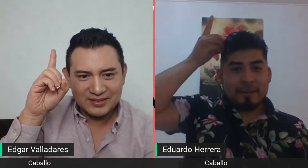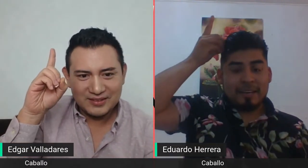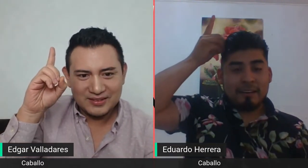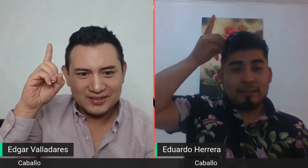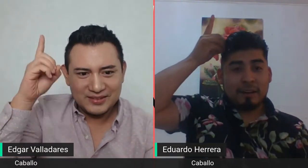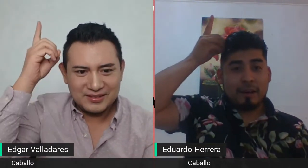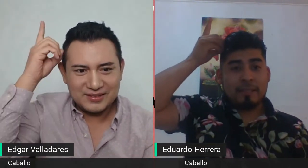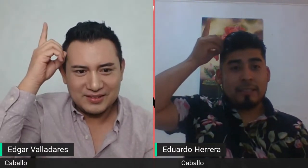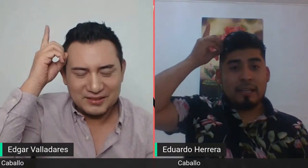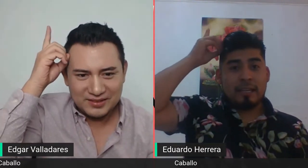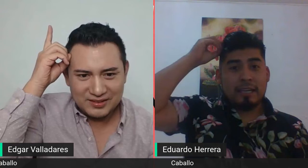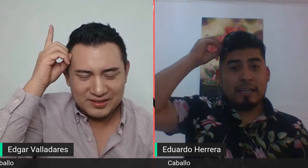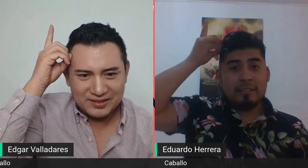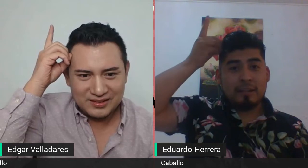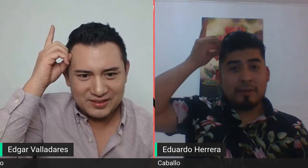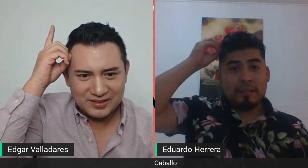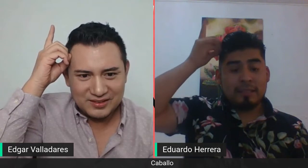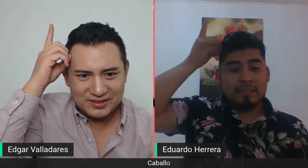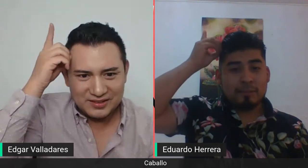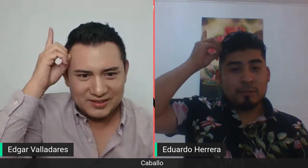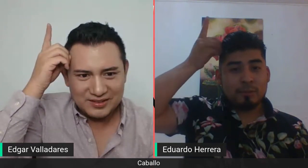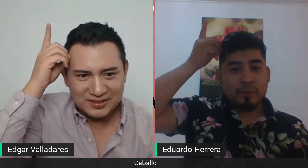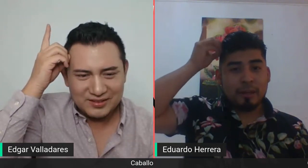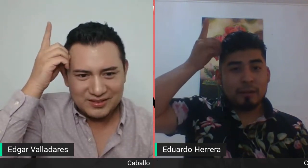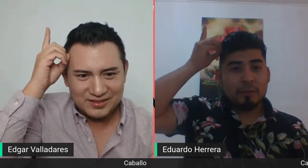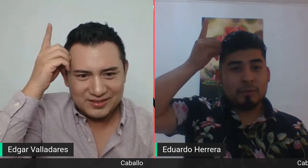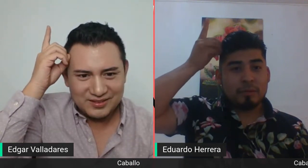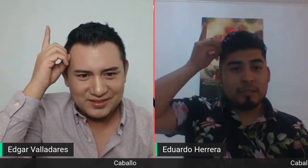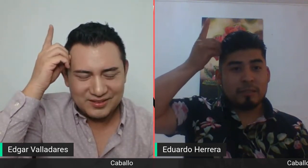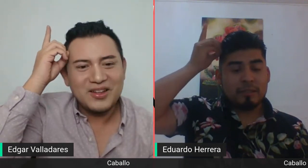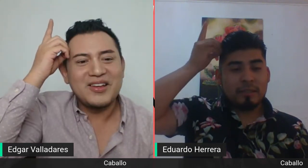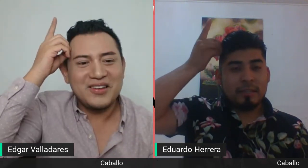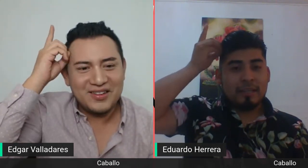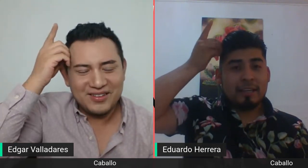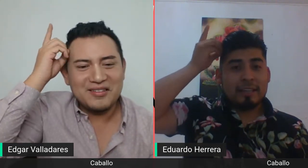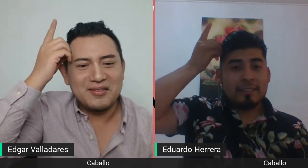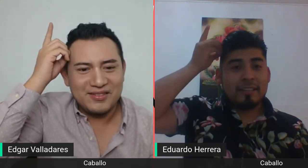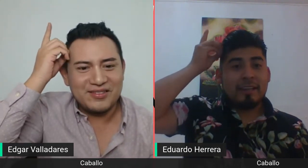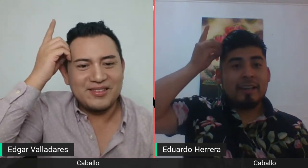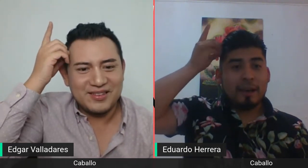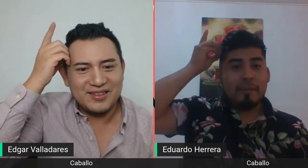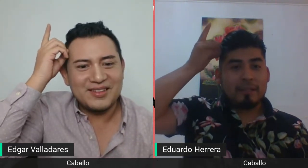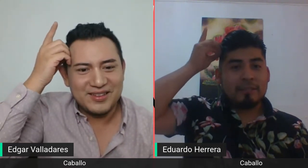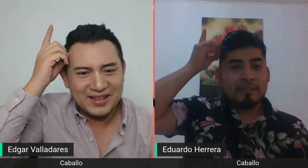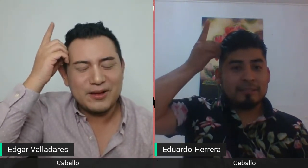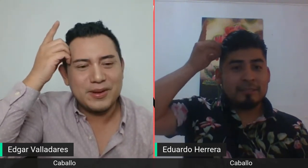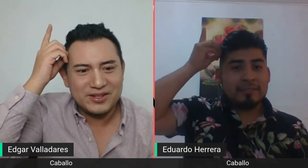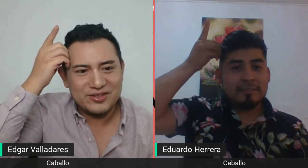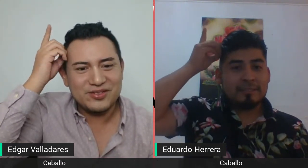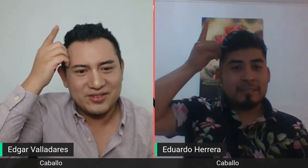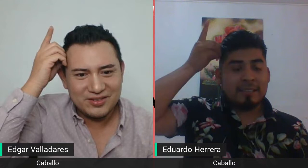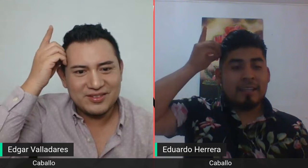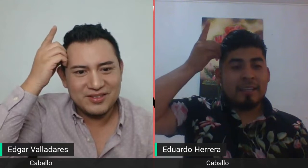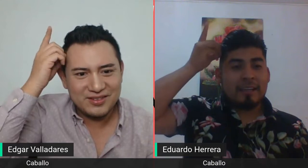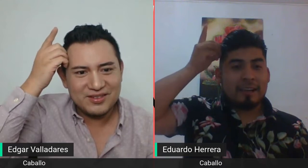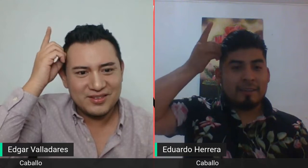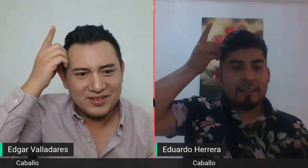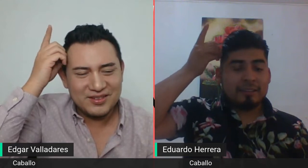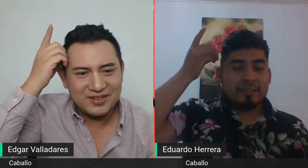manera en nuestra cabeza y solamente hacemos un pequeño movimiento. Y es caballo. Caballo. Caballo.